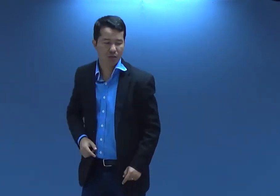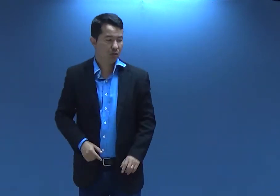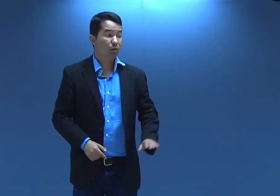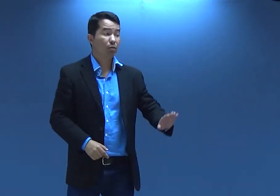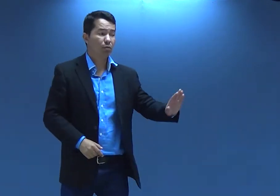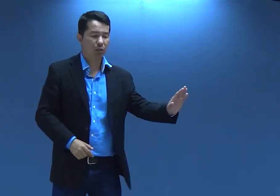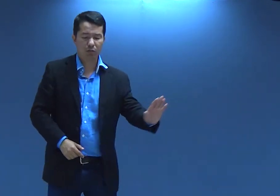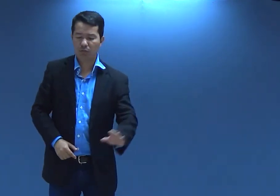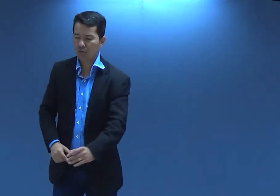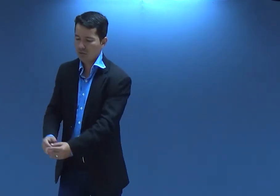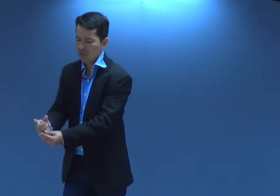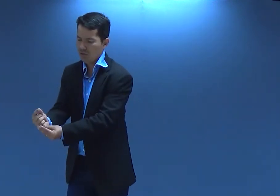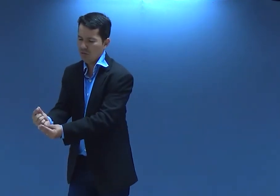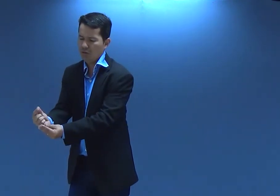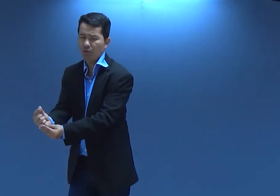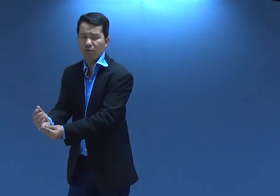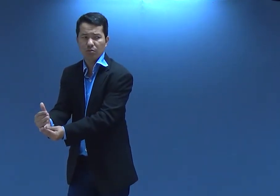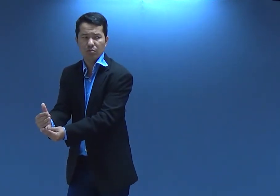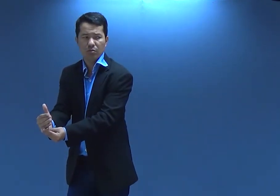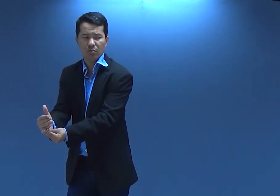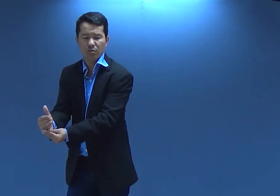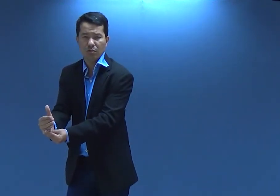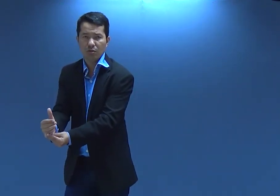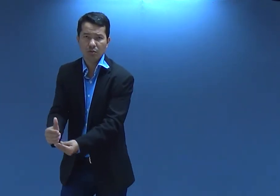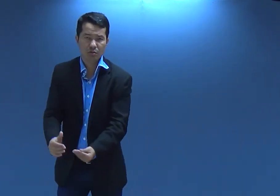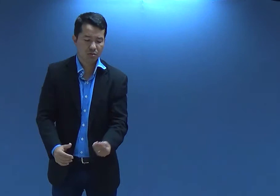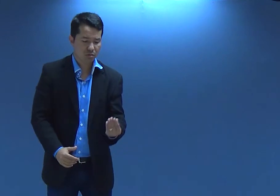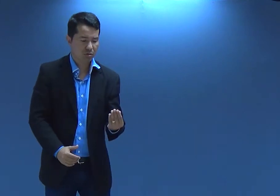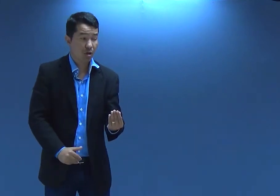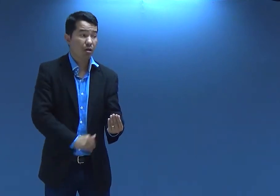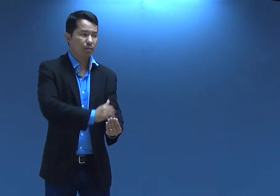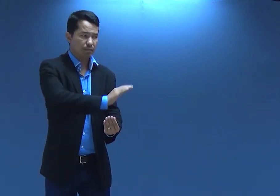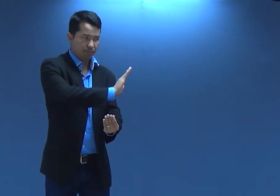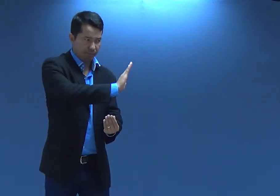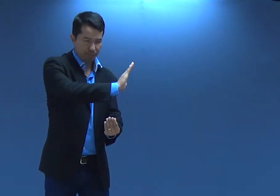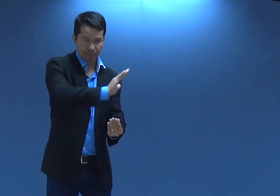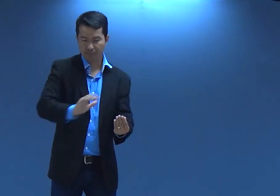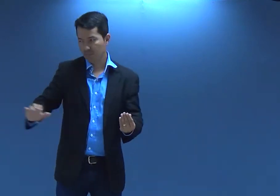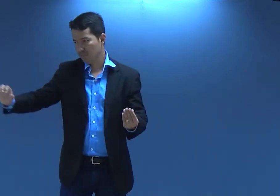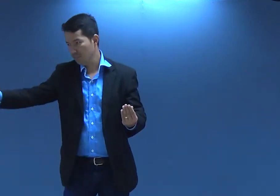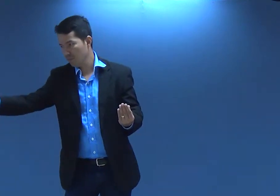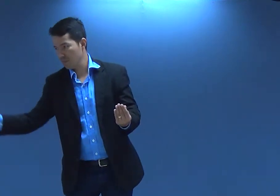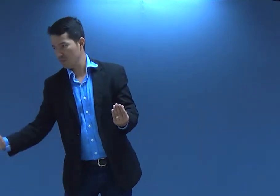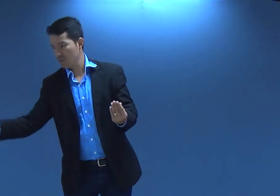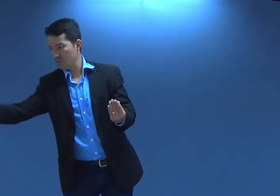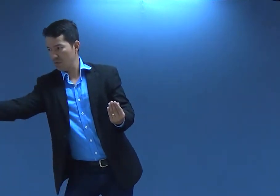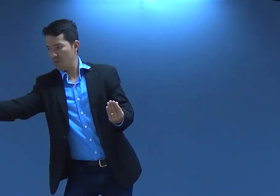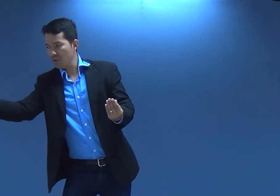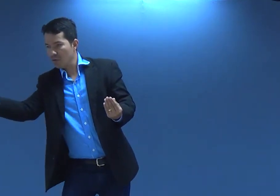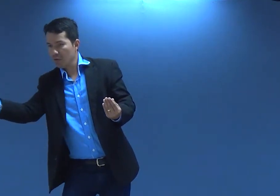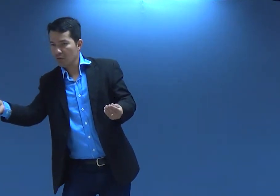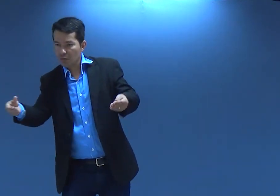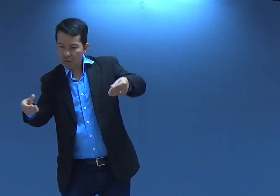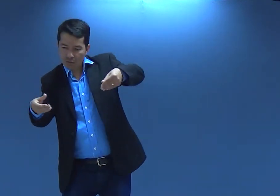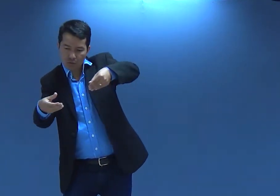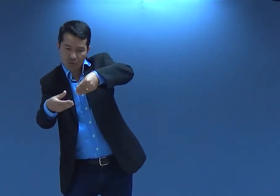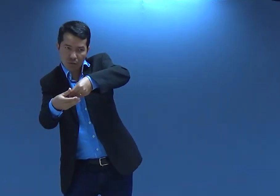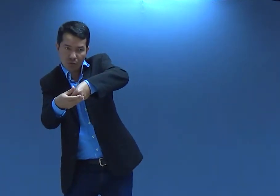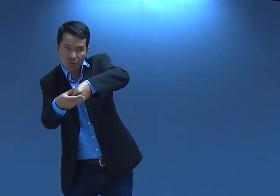então espera aí ele pegou o dinheiro espera ele pegou ali